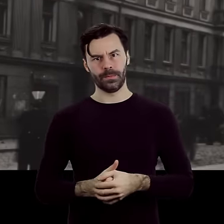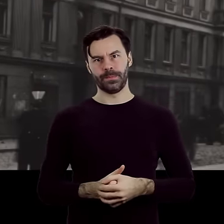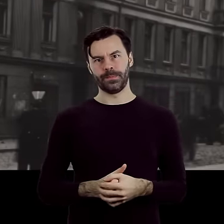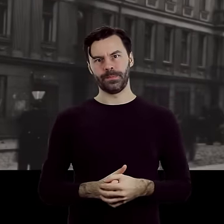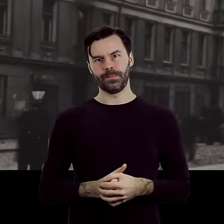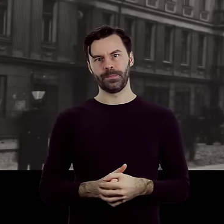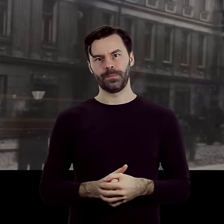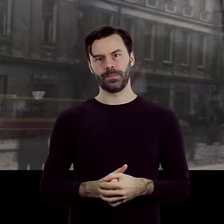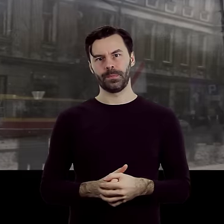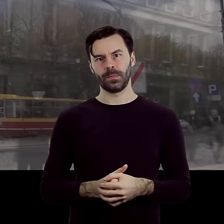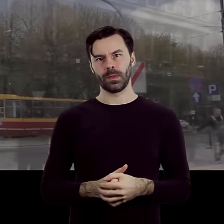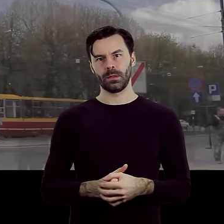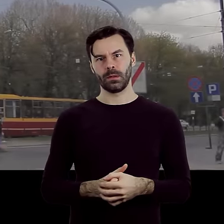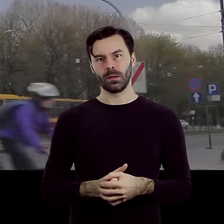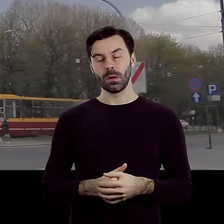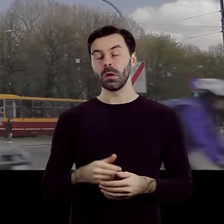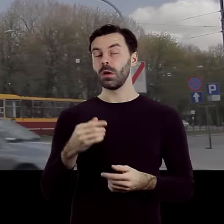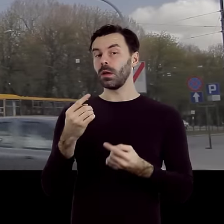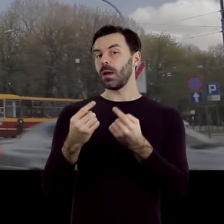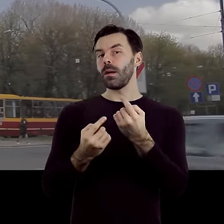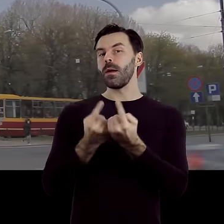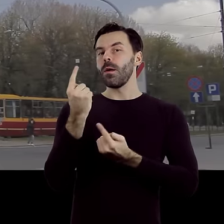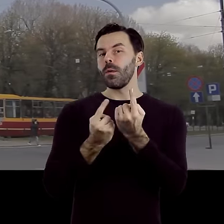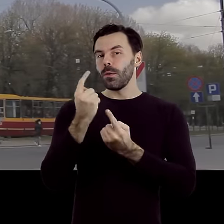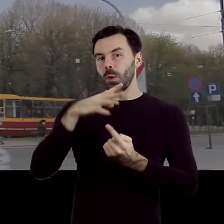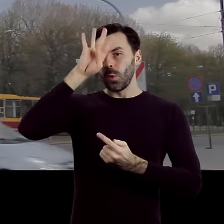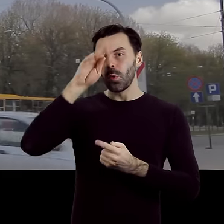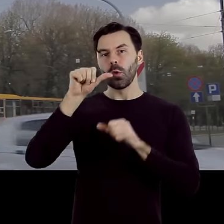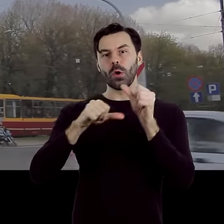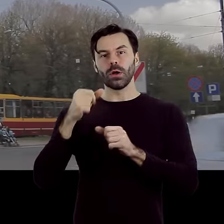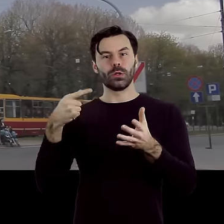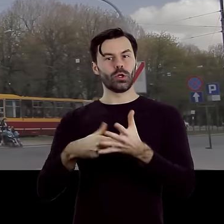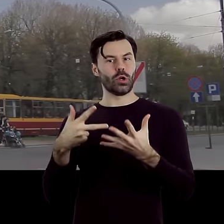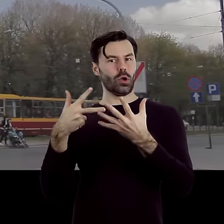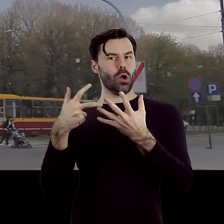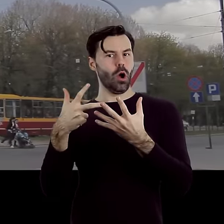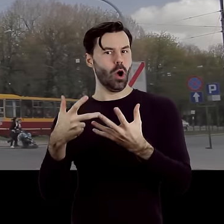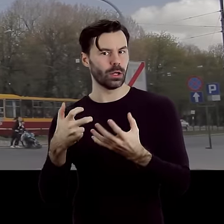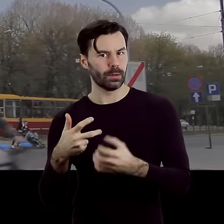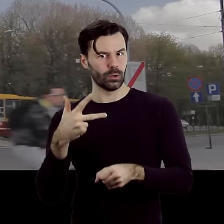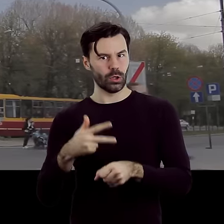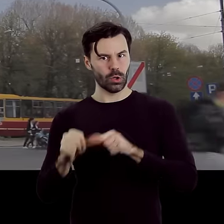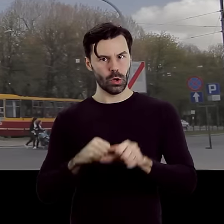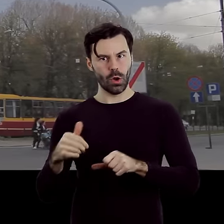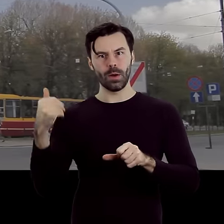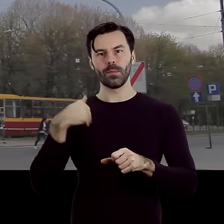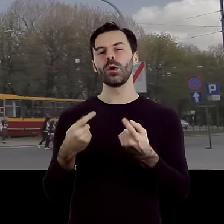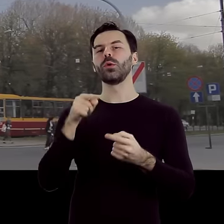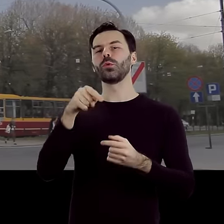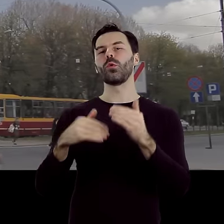U progu Łodzi Przemysłowej w 1823 roku pierwszą łódzką farbiarnię wybudował tu Karol